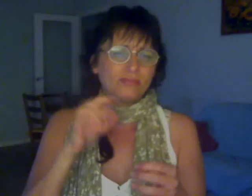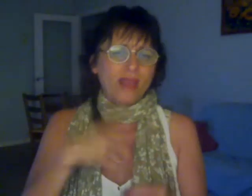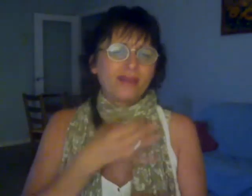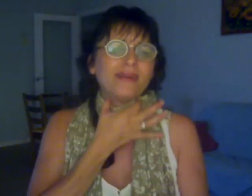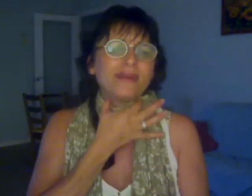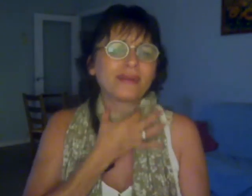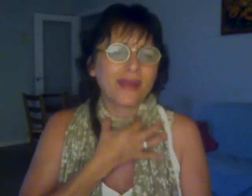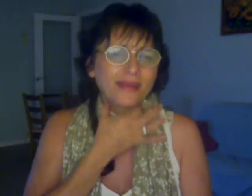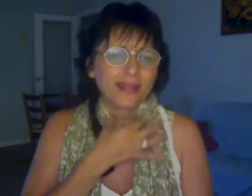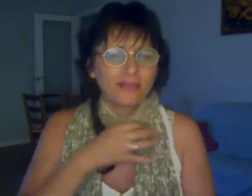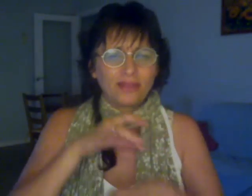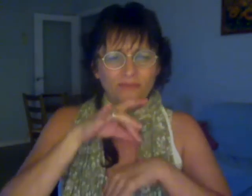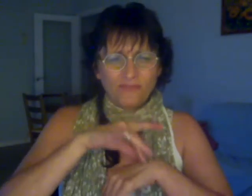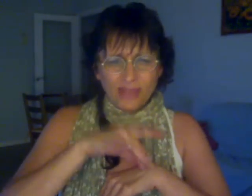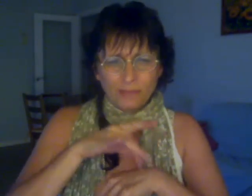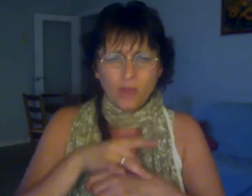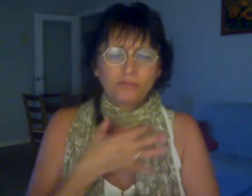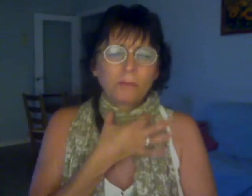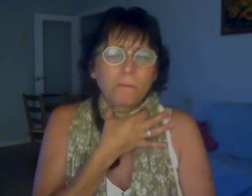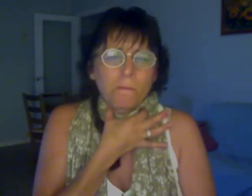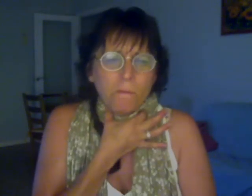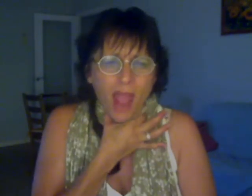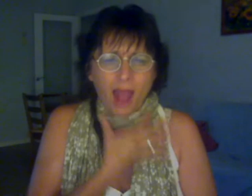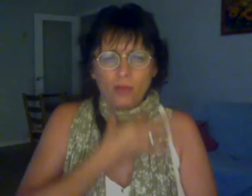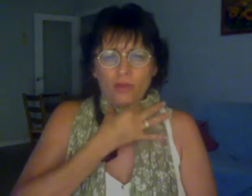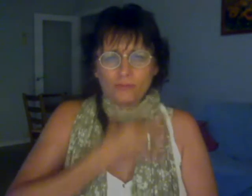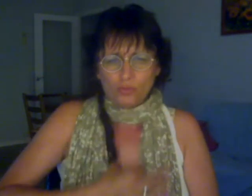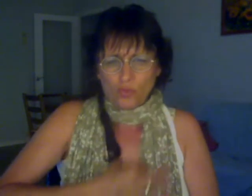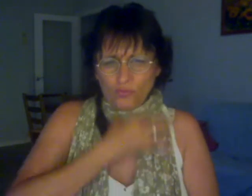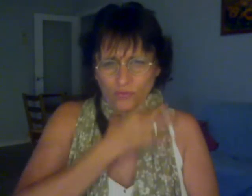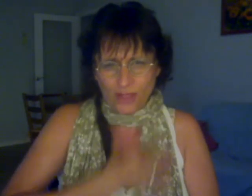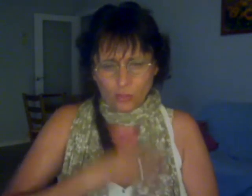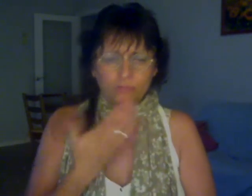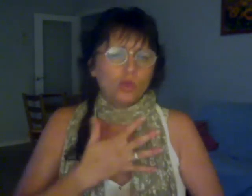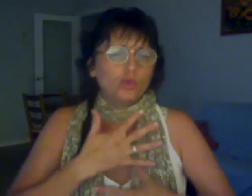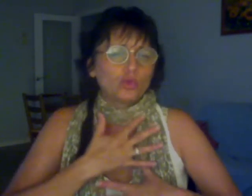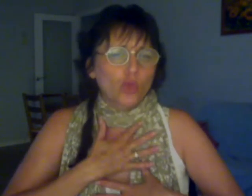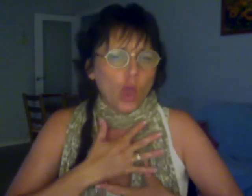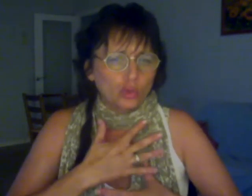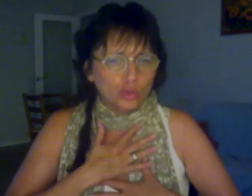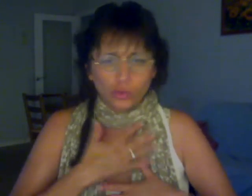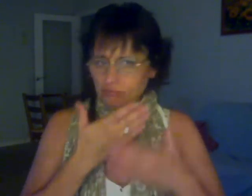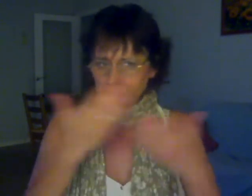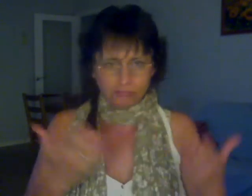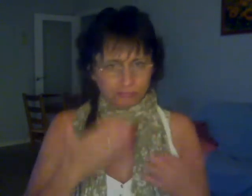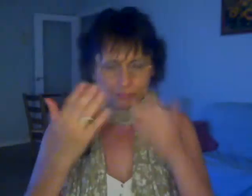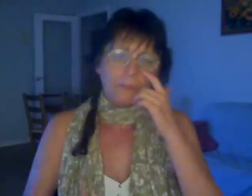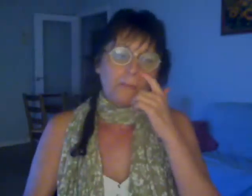A continuación saldrán las bolas correspondientes a los dos números estrella Recuerden, dos números del 1